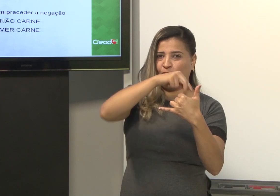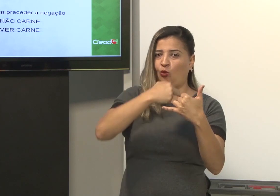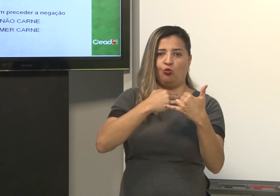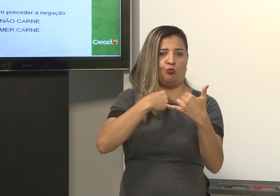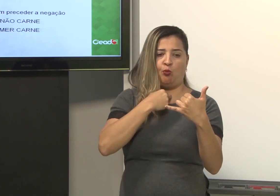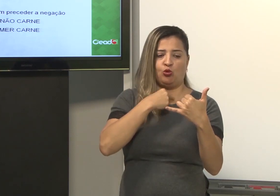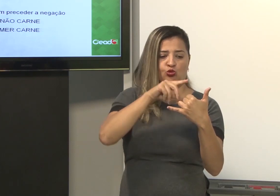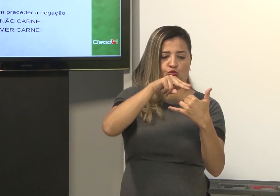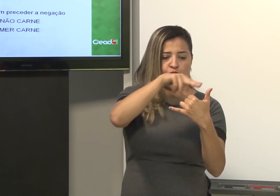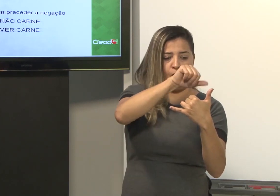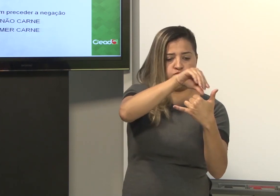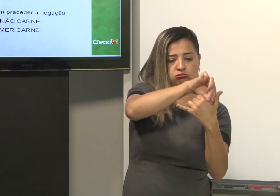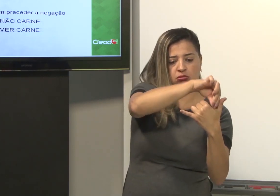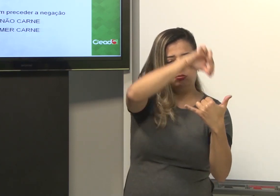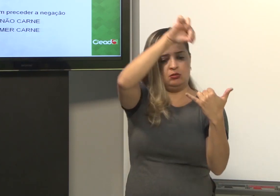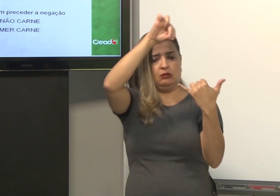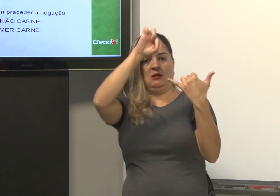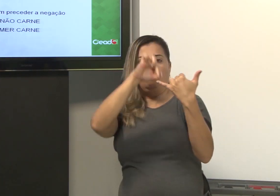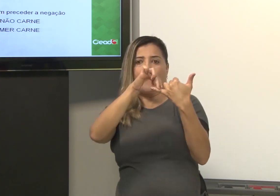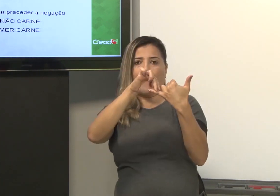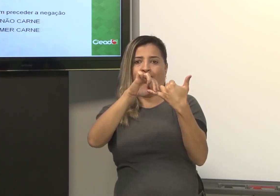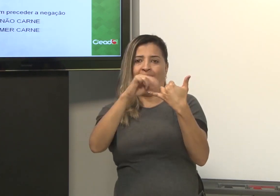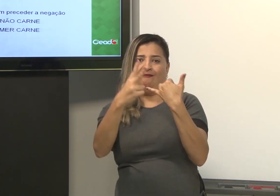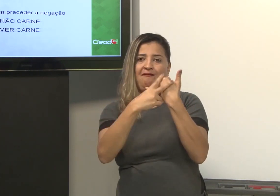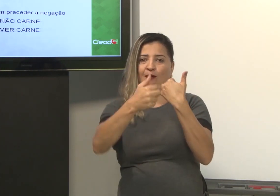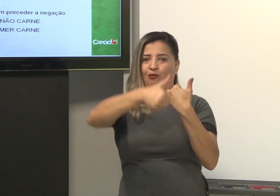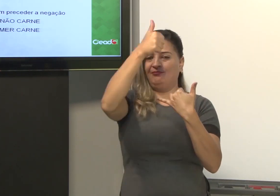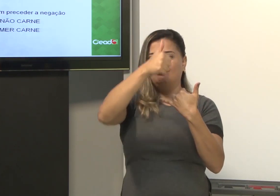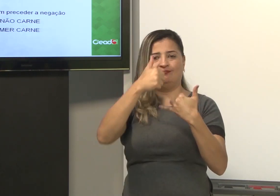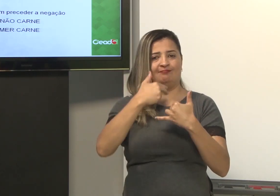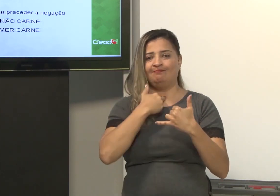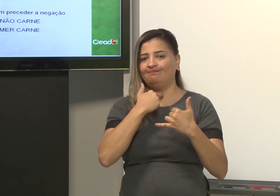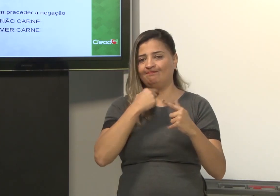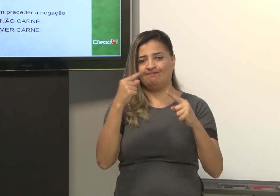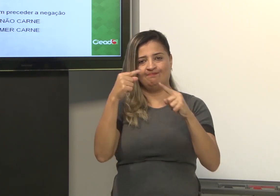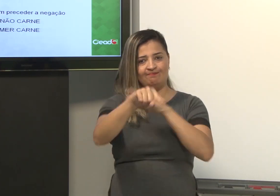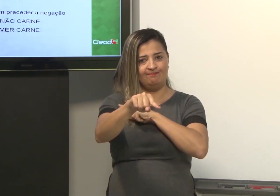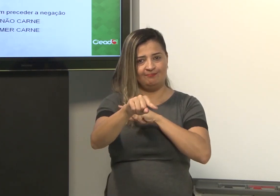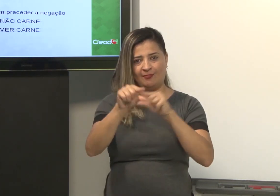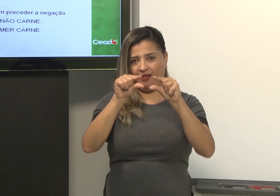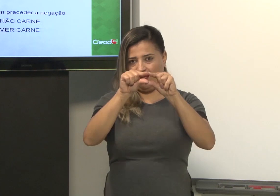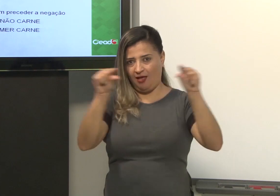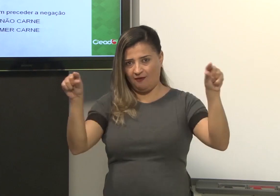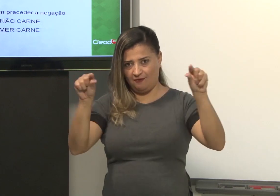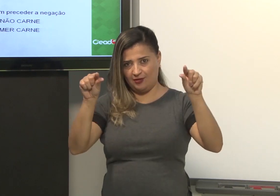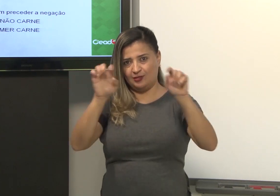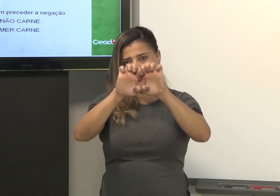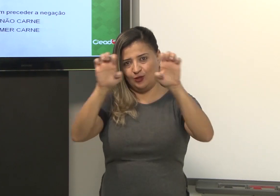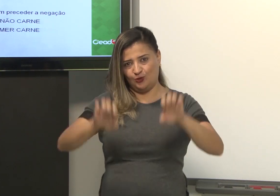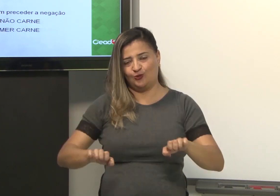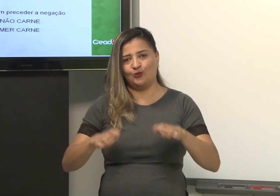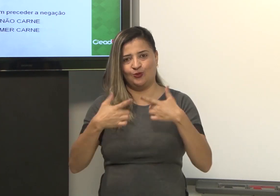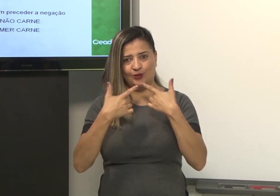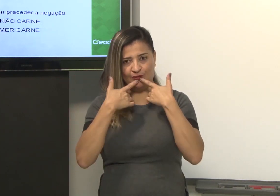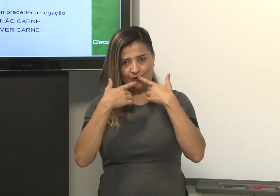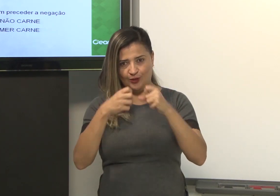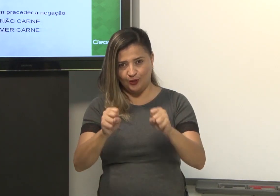E o não está antes do verbo. Então, não pode colocar esse não depois do verbo. É a